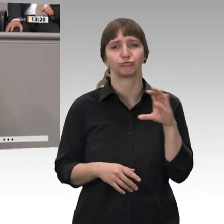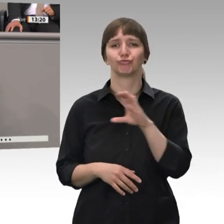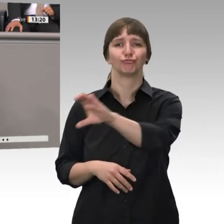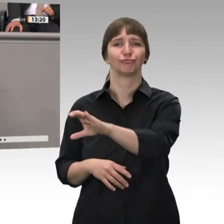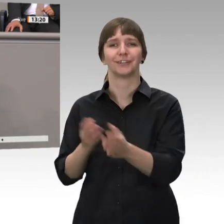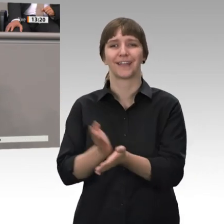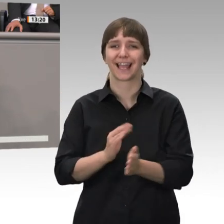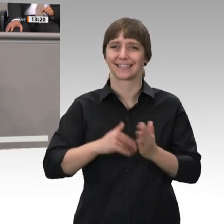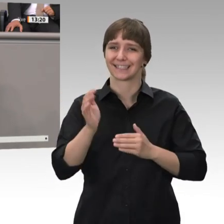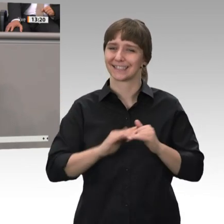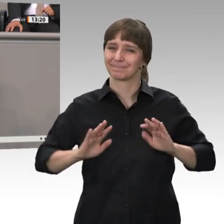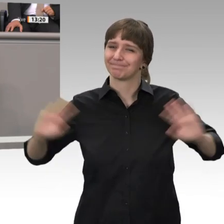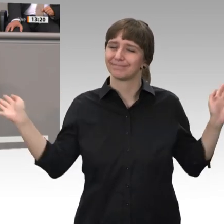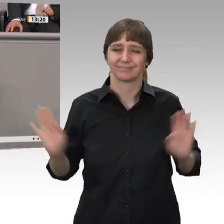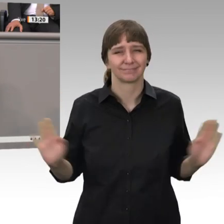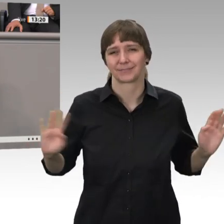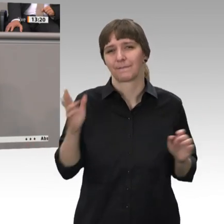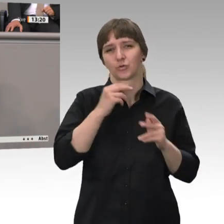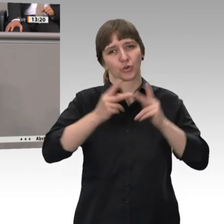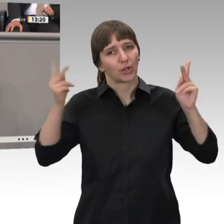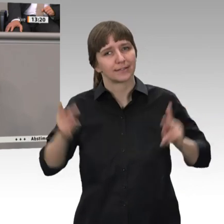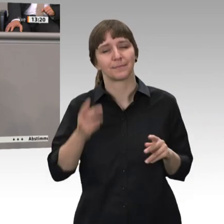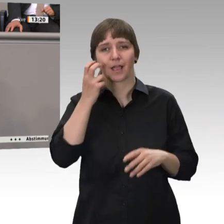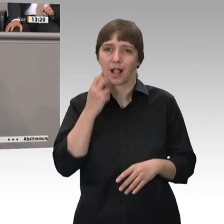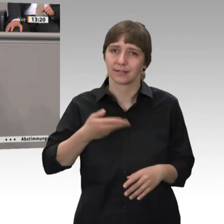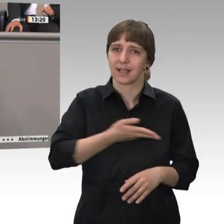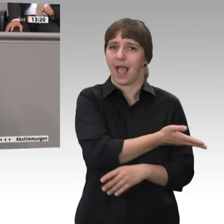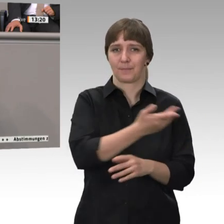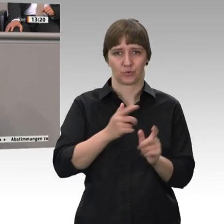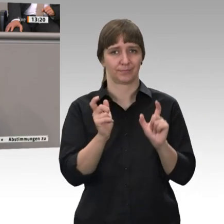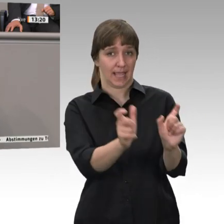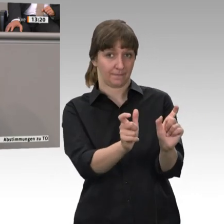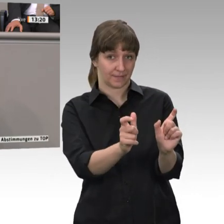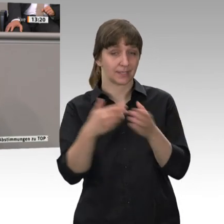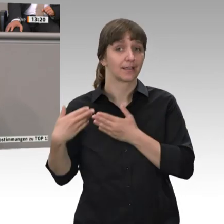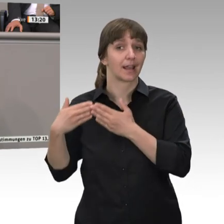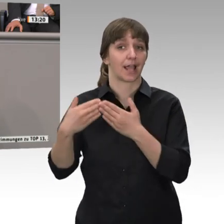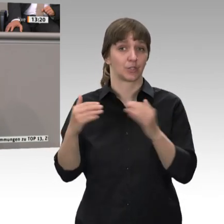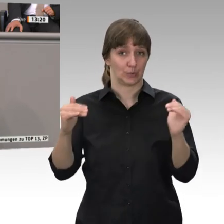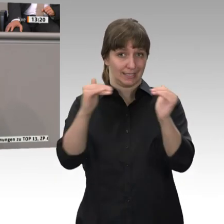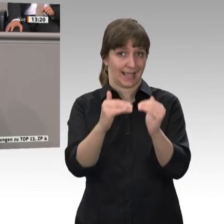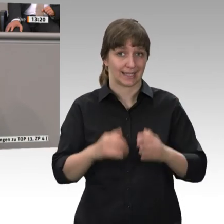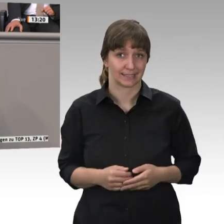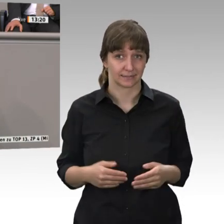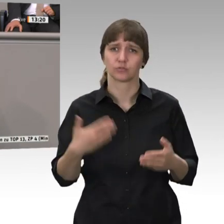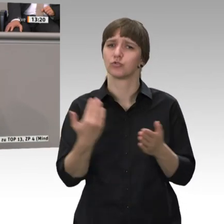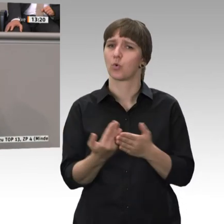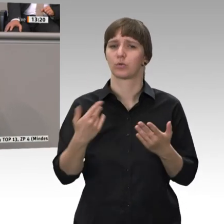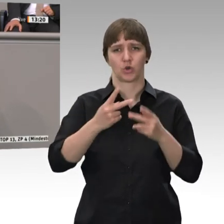ein Rentenkonzept, das Altersarmut bekämpft und generationengerecht ist. Unser Konzept haben wir bereits online zur Verfügung gestellt. Sie können es dort gerne